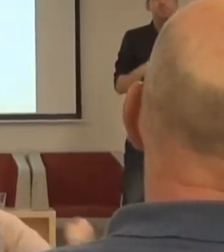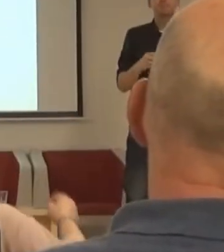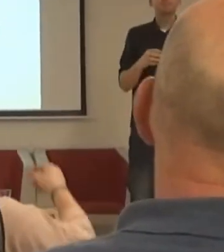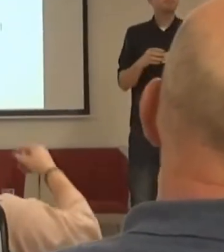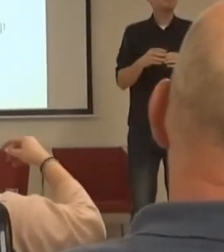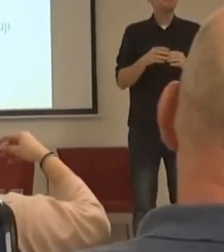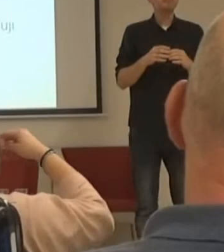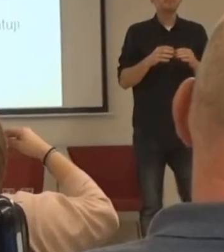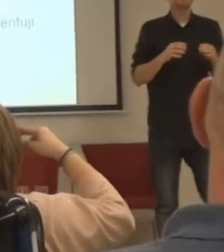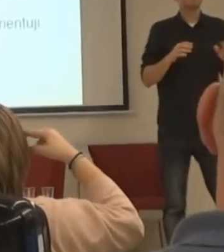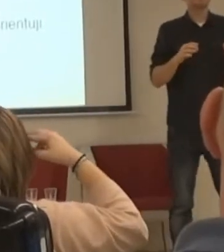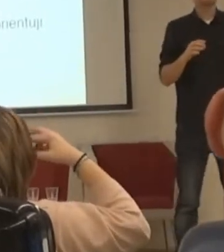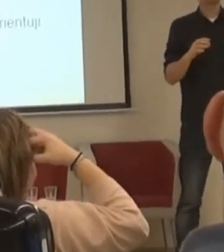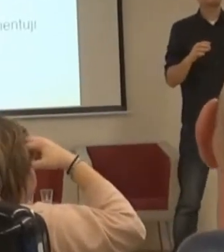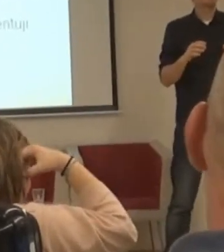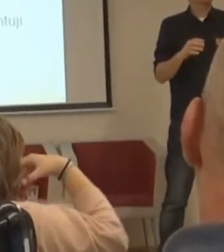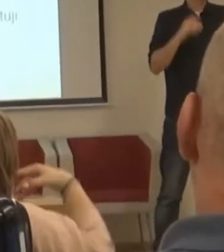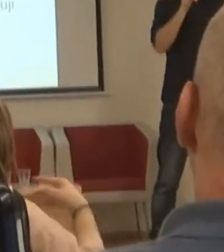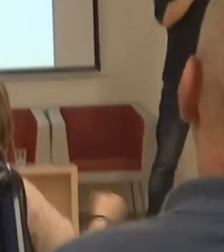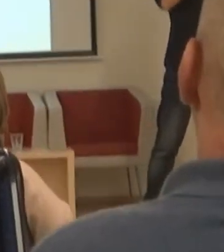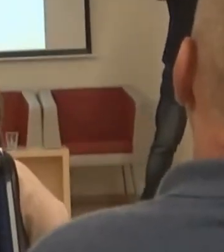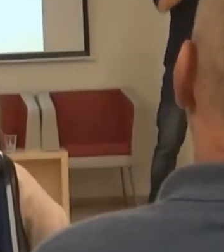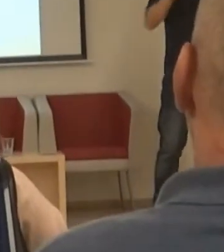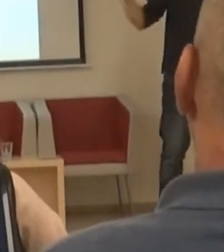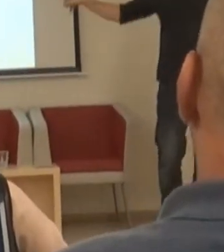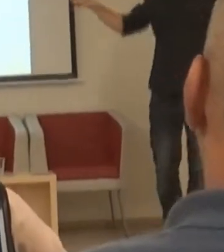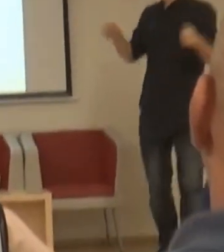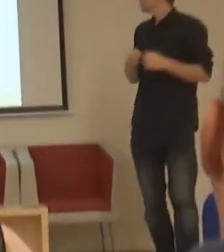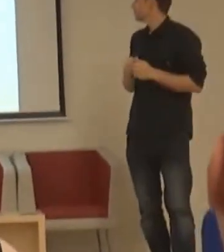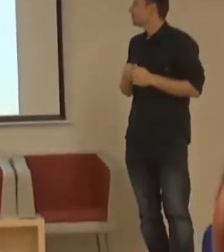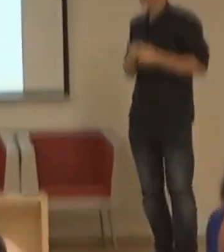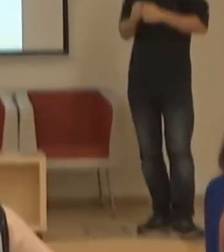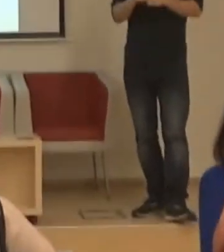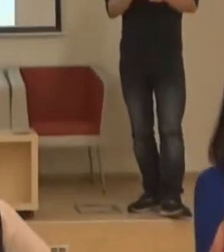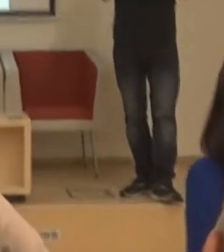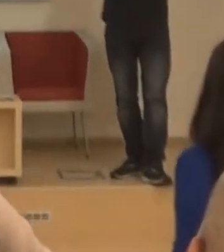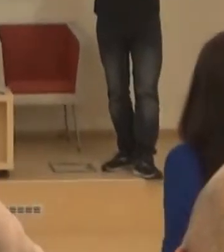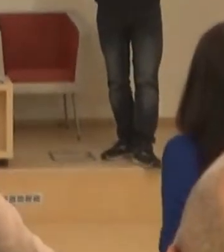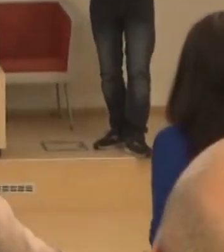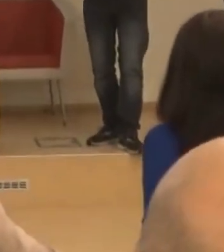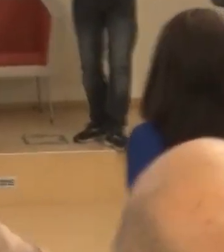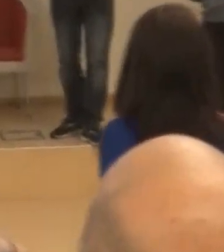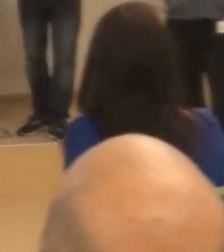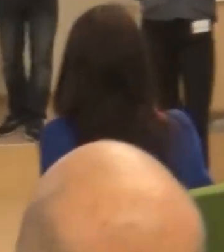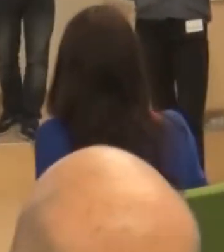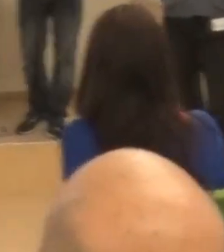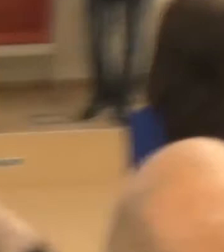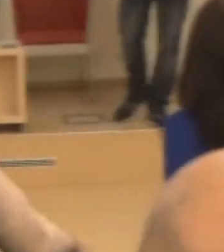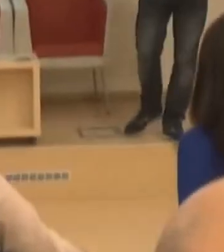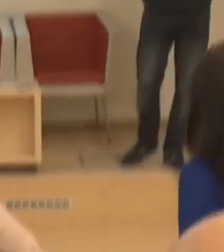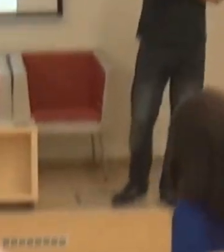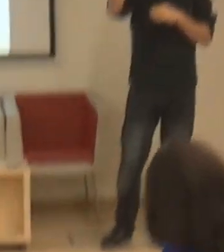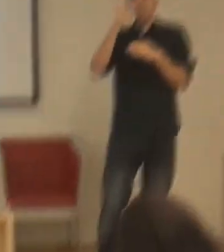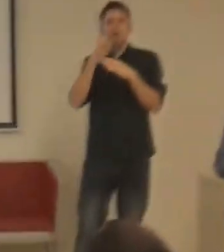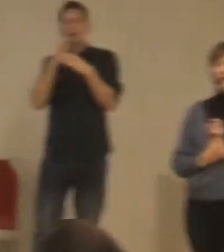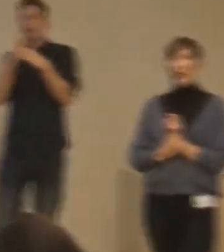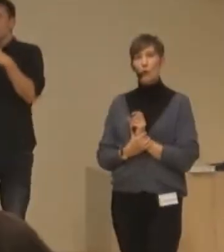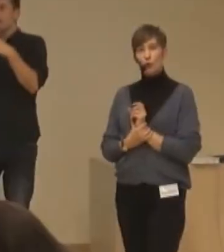první otázka je, když vyrazím poprvé na nové místo, většinou se dobře orientují.